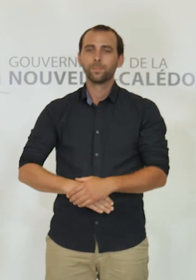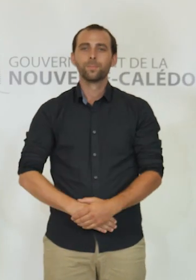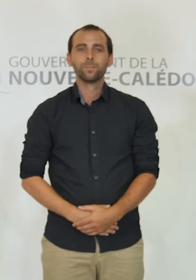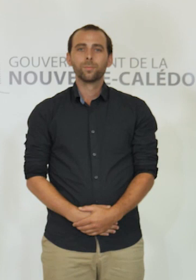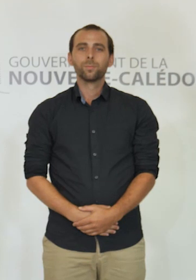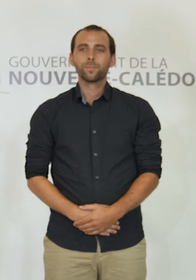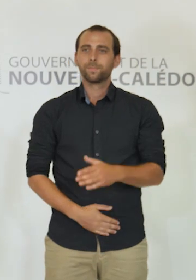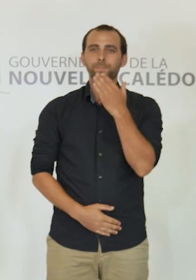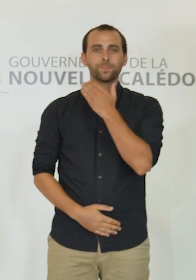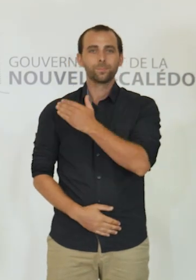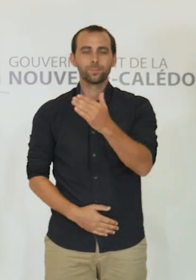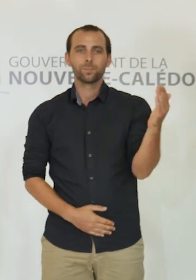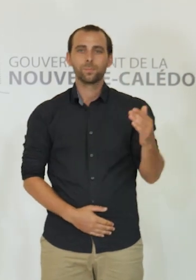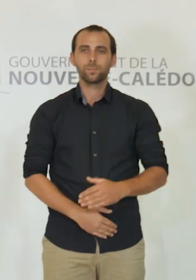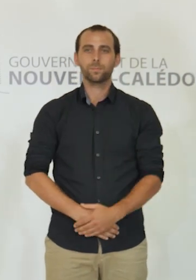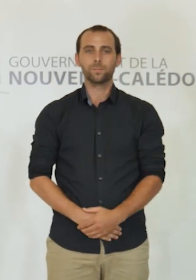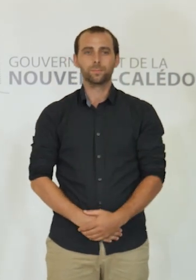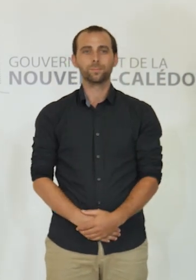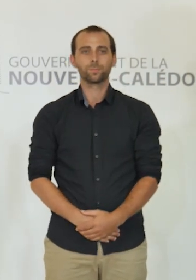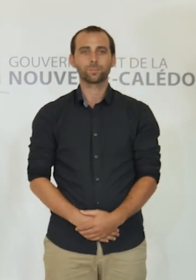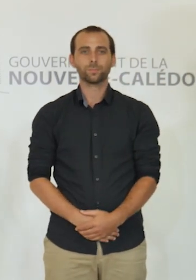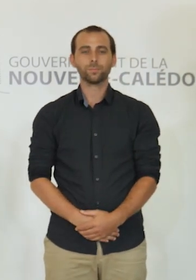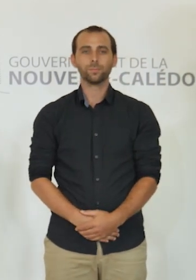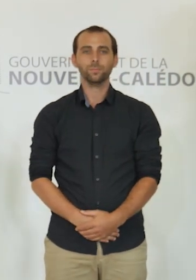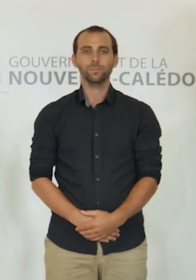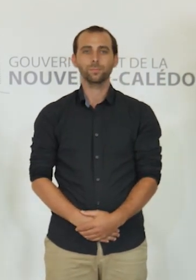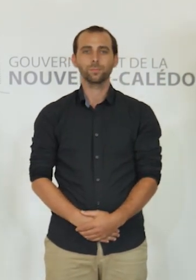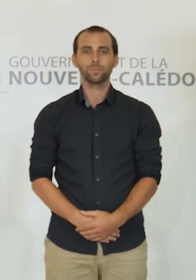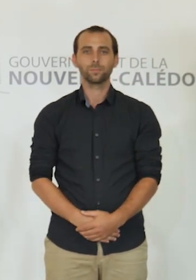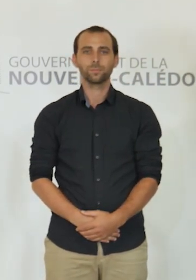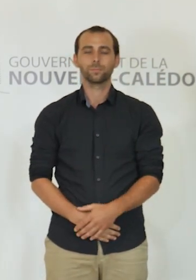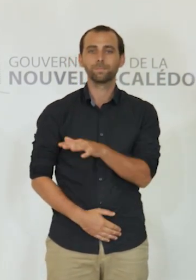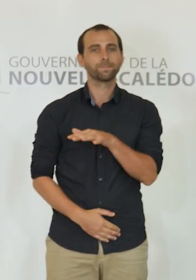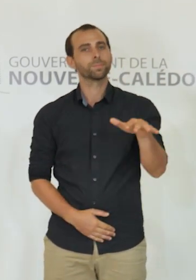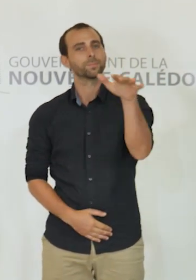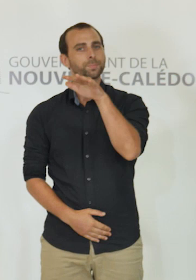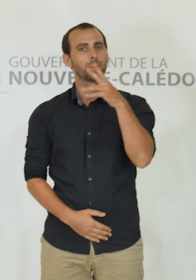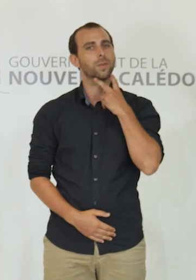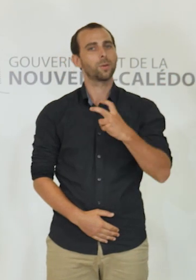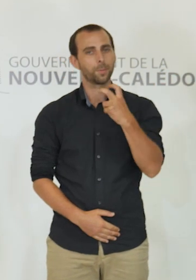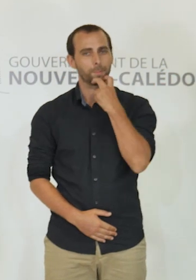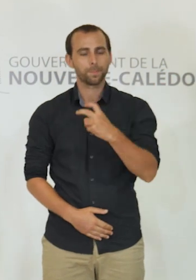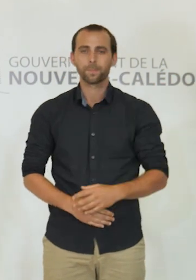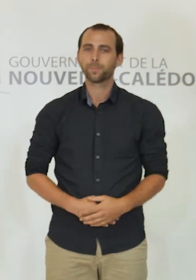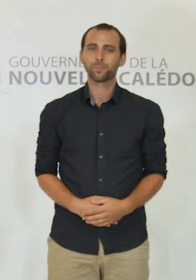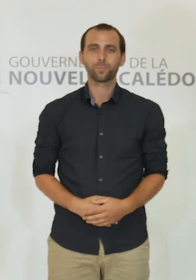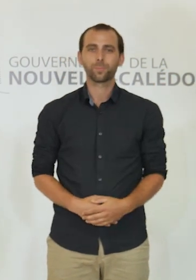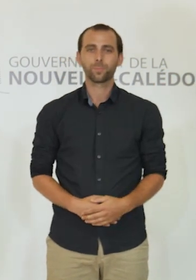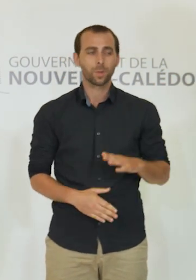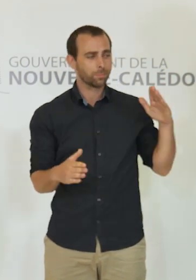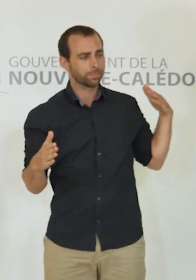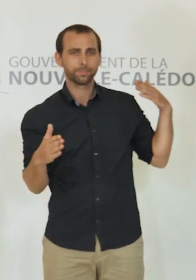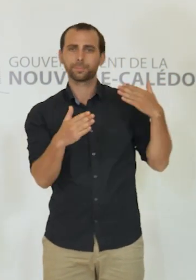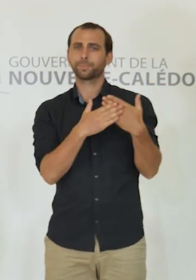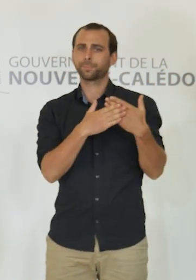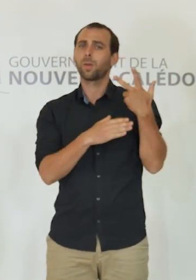Bonjour à tous, mes chers concitoyens, cela fait trois semaines que